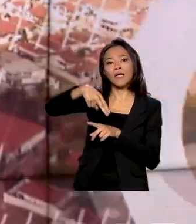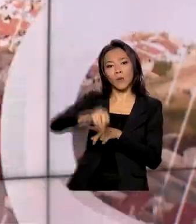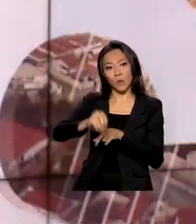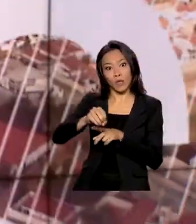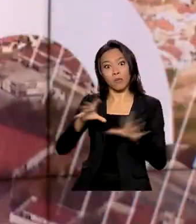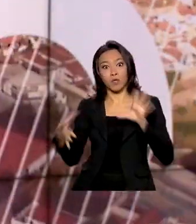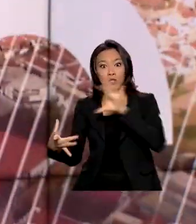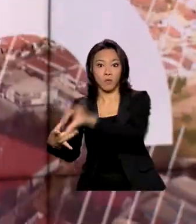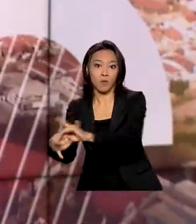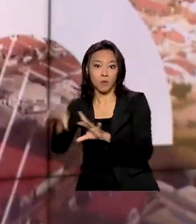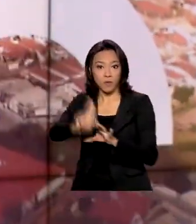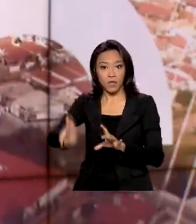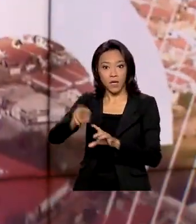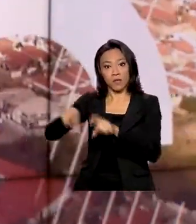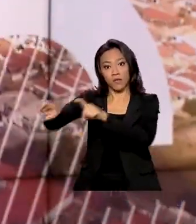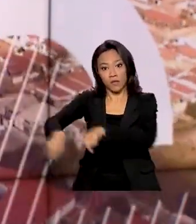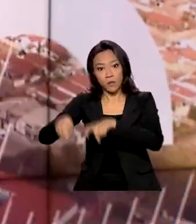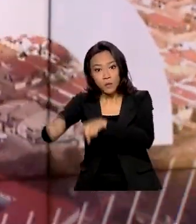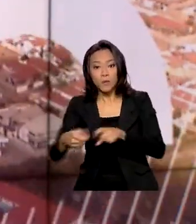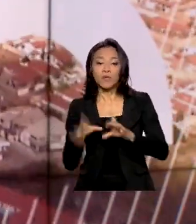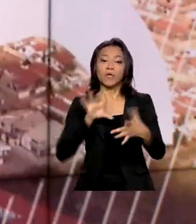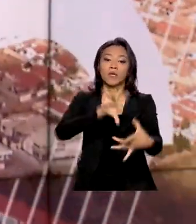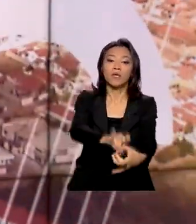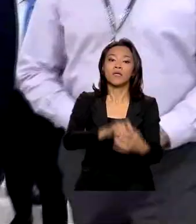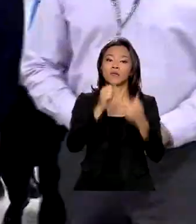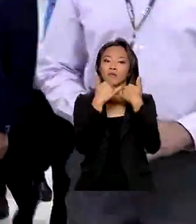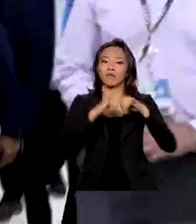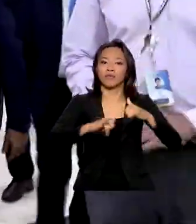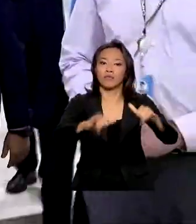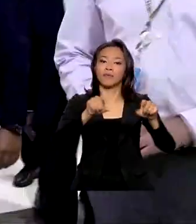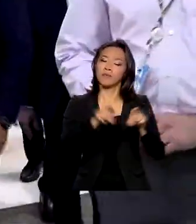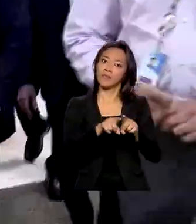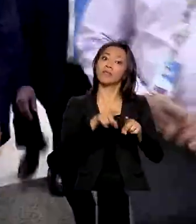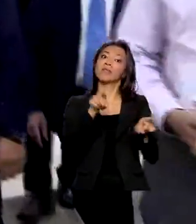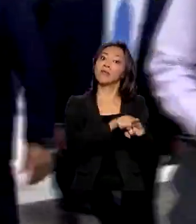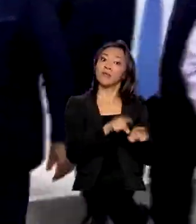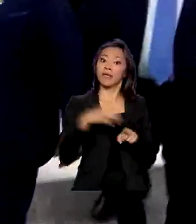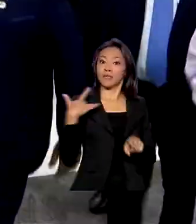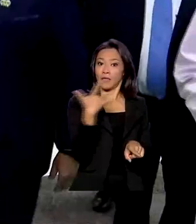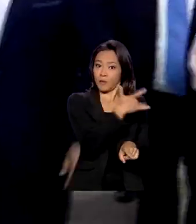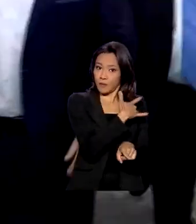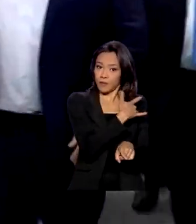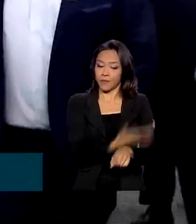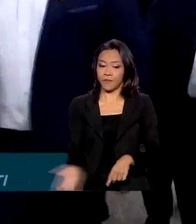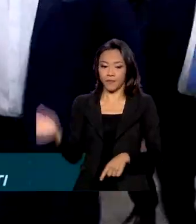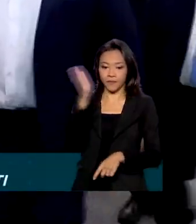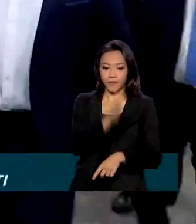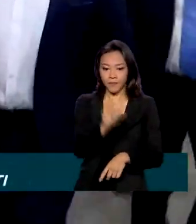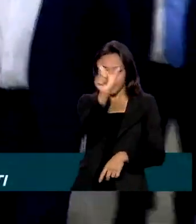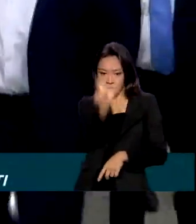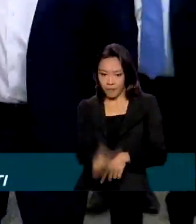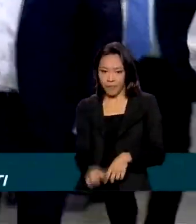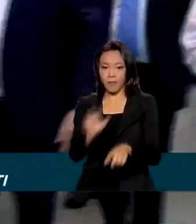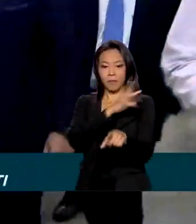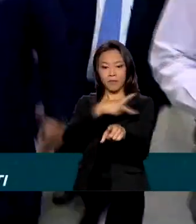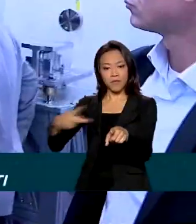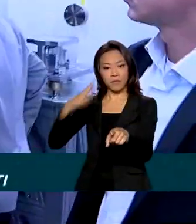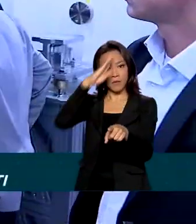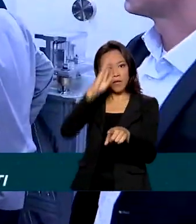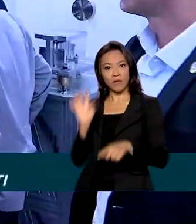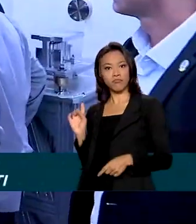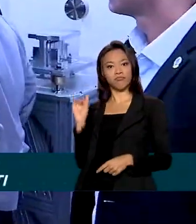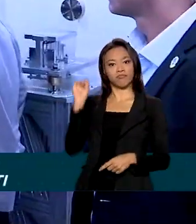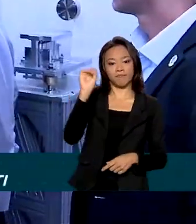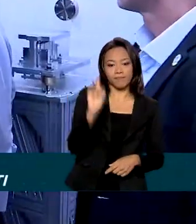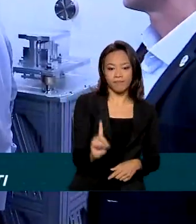agricultura, energia limpa e saúde humana. O presidente Jair Bolsonaro visitou